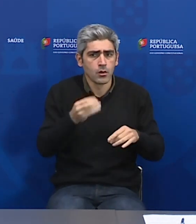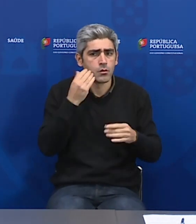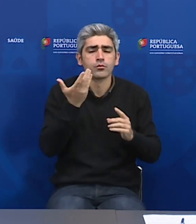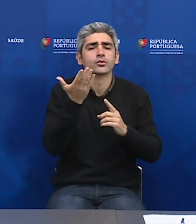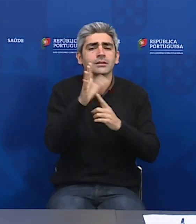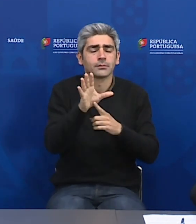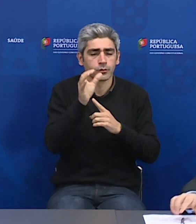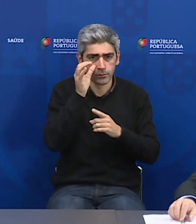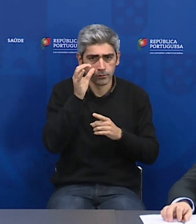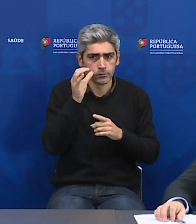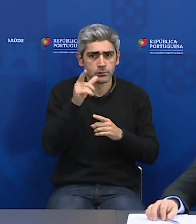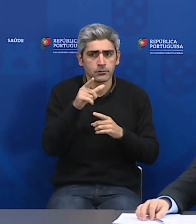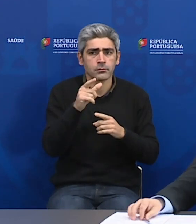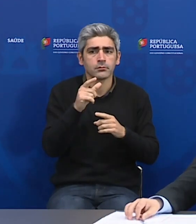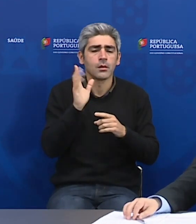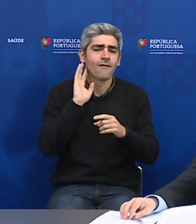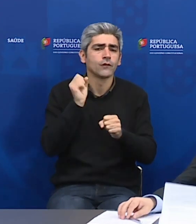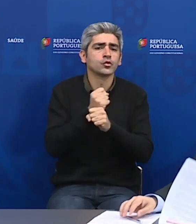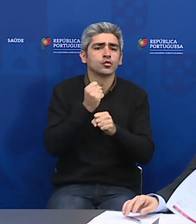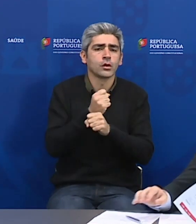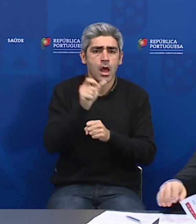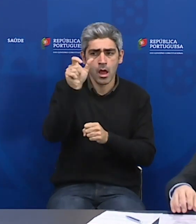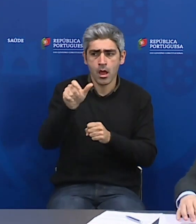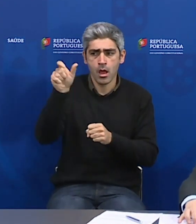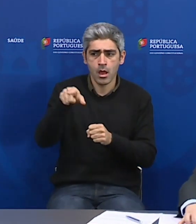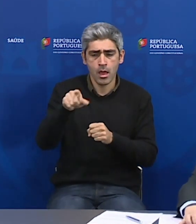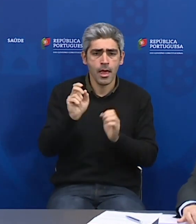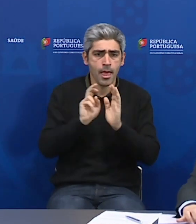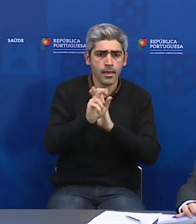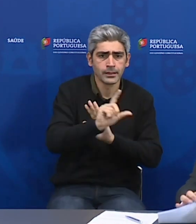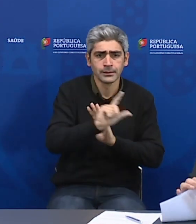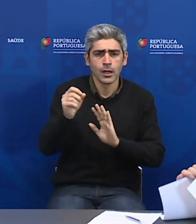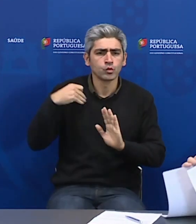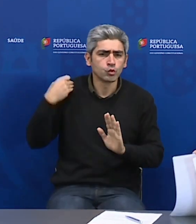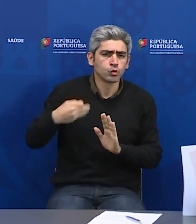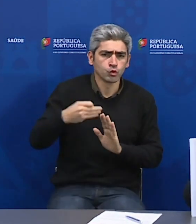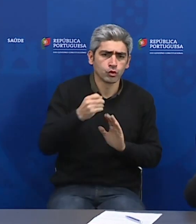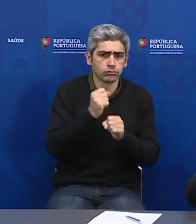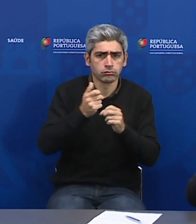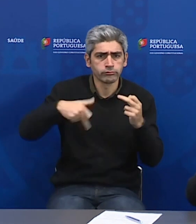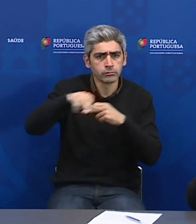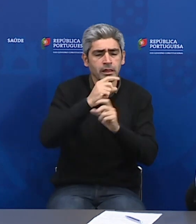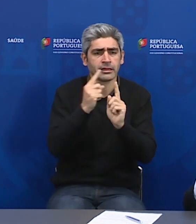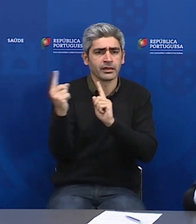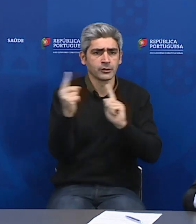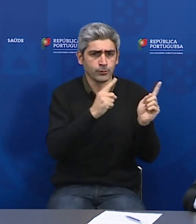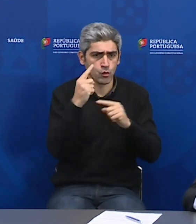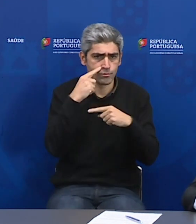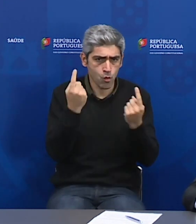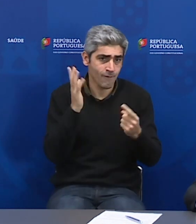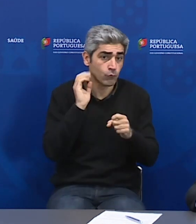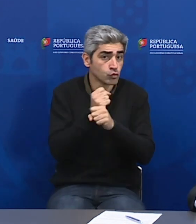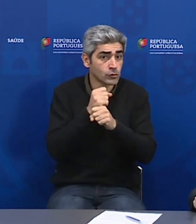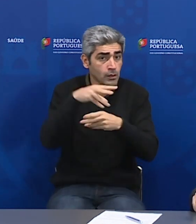por exemplo, pegando nas funcionárias, elas entram e saem todos os dias, andam de transportes públicos, portanto,